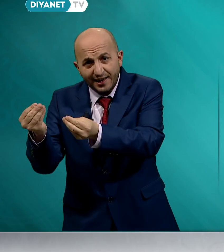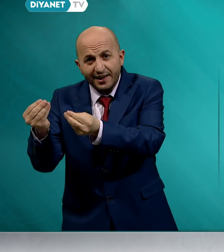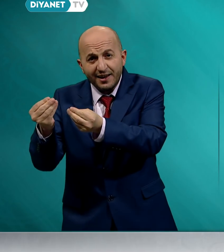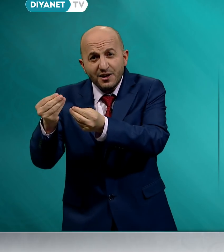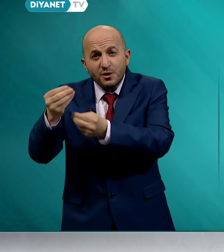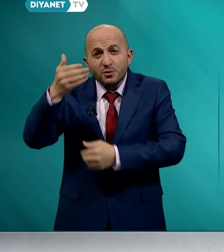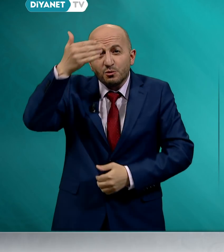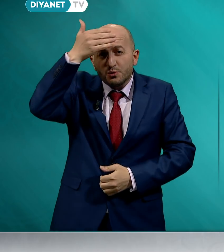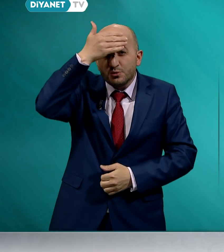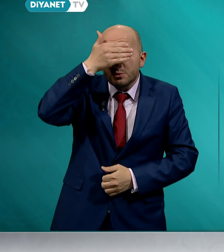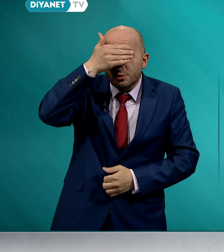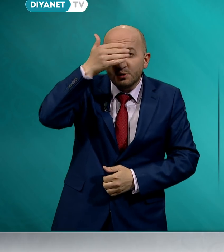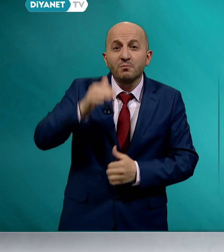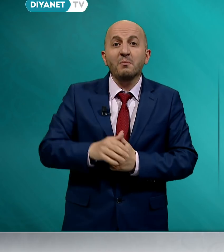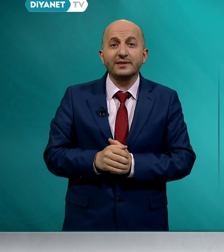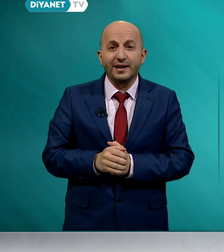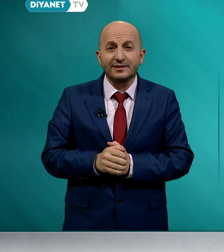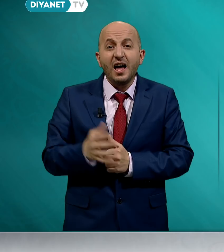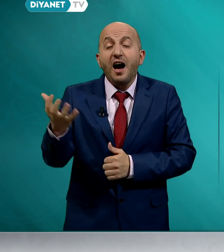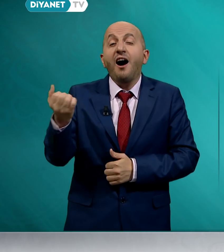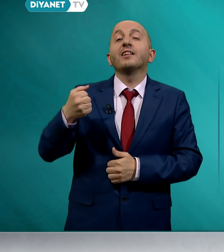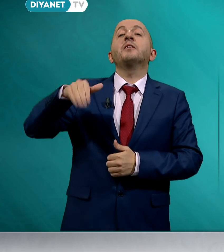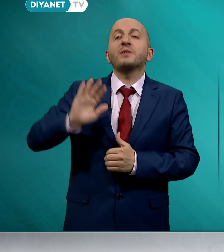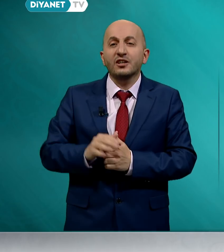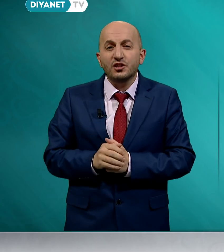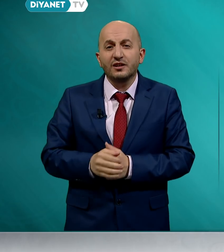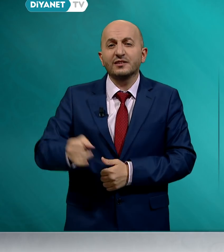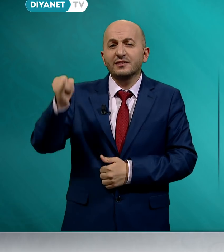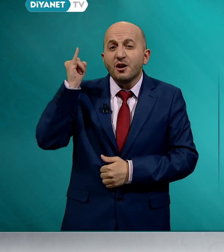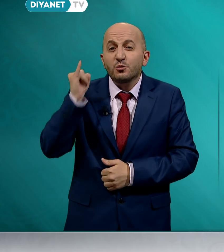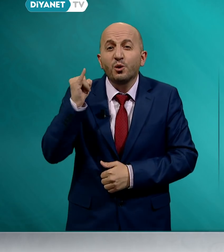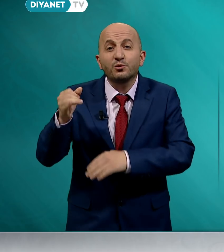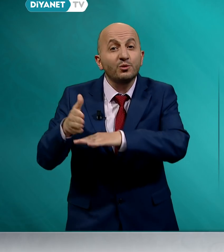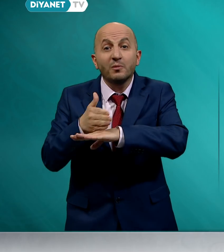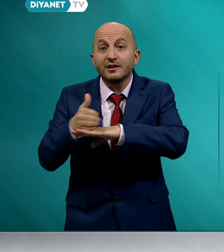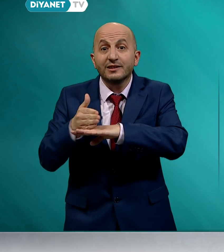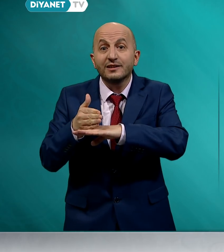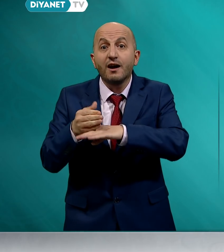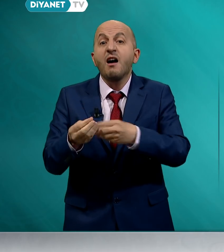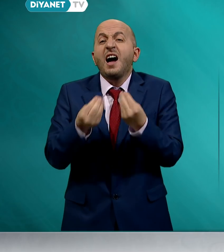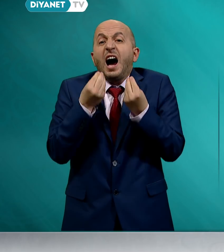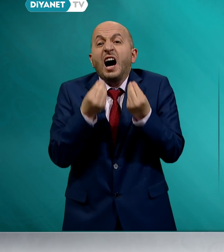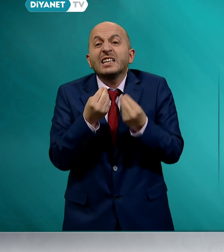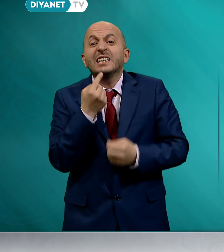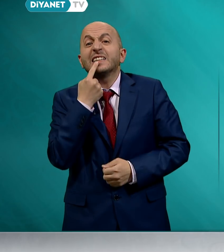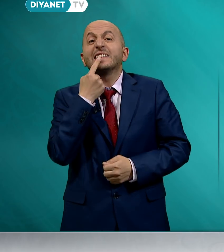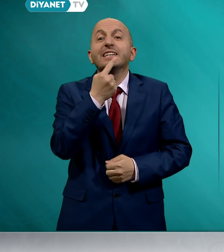gözünüzü yummadan alamayacağınız kötü malı hayır diye